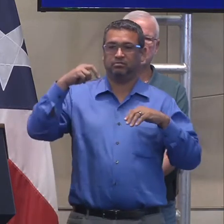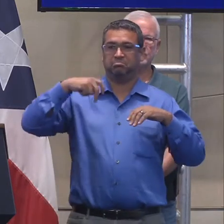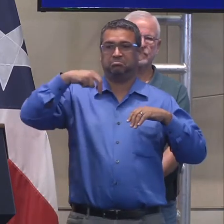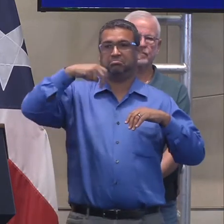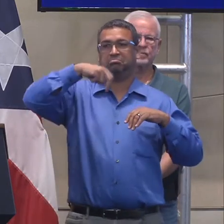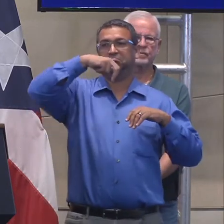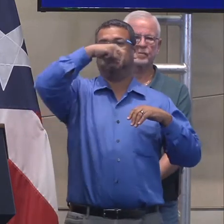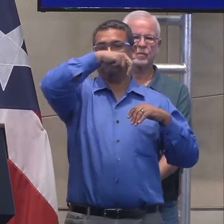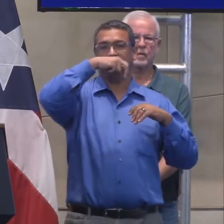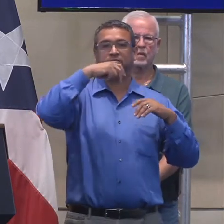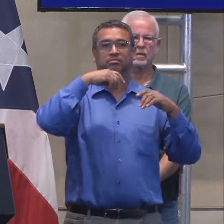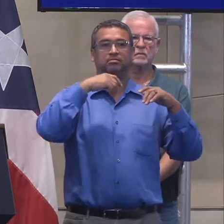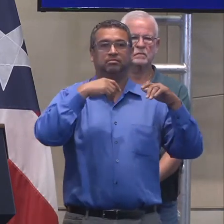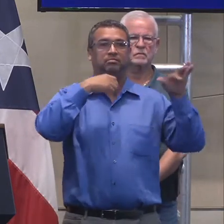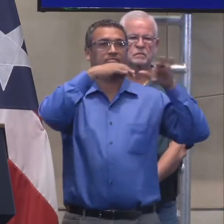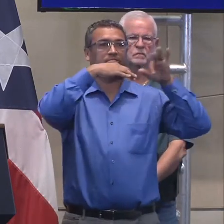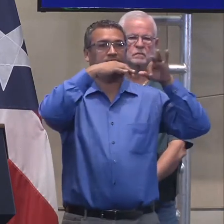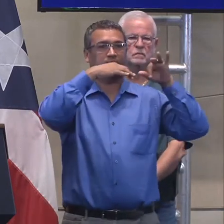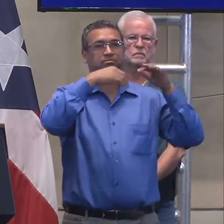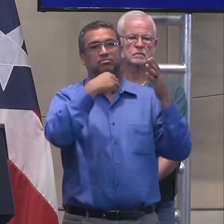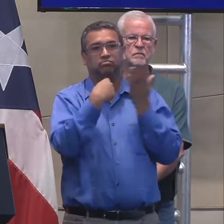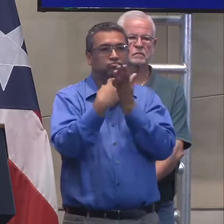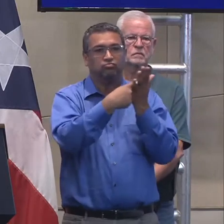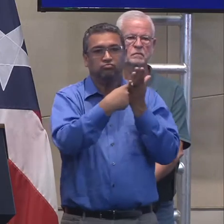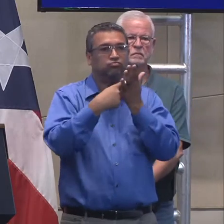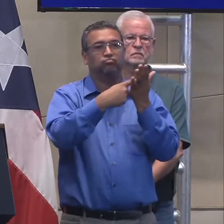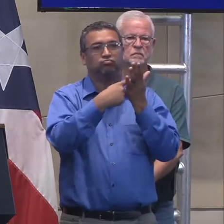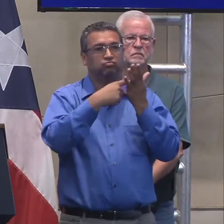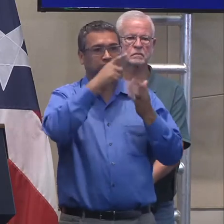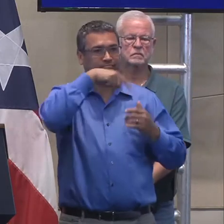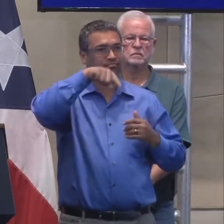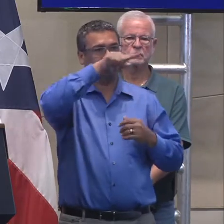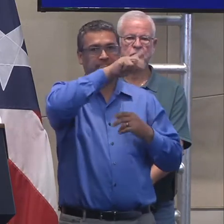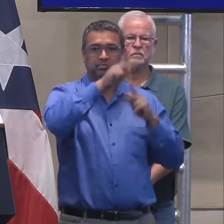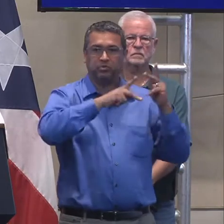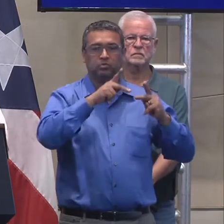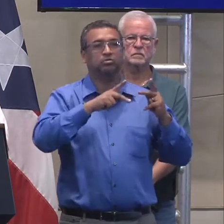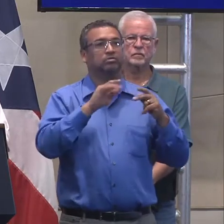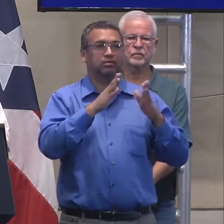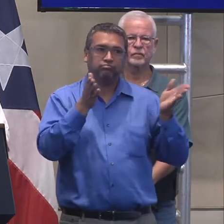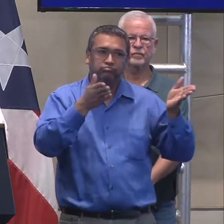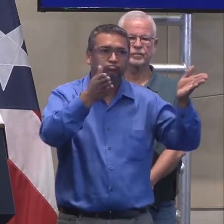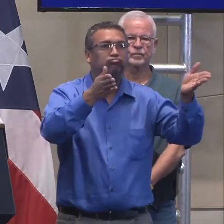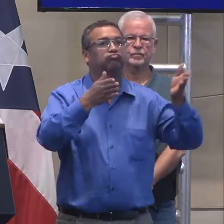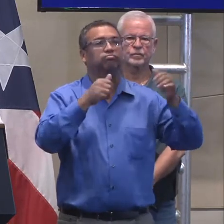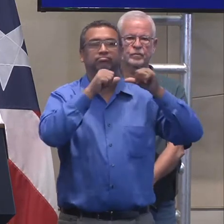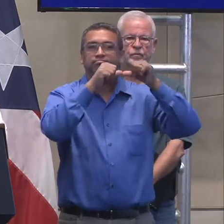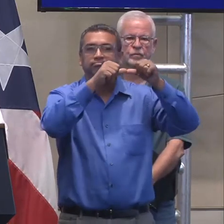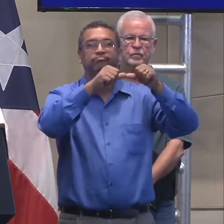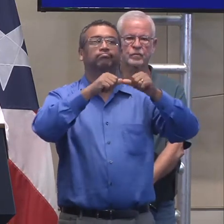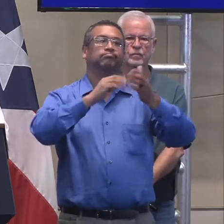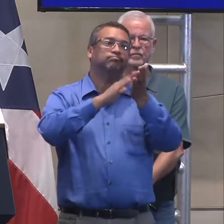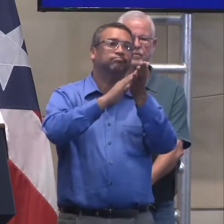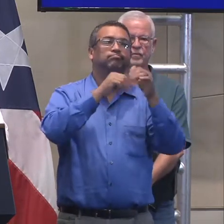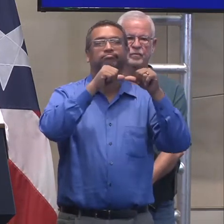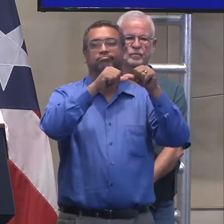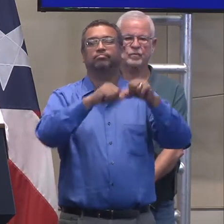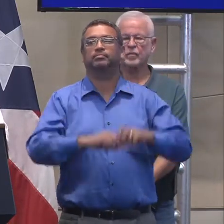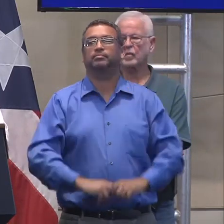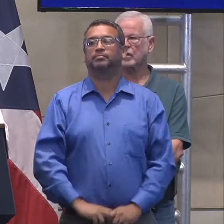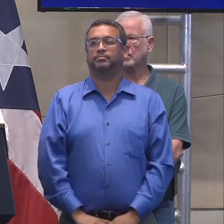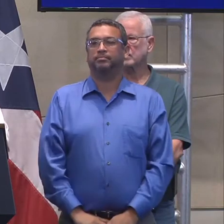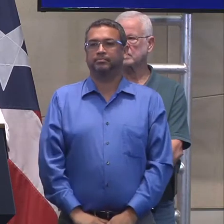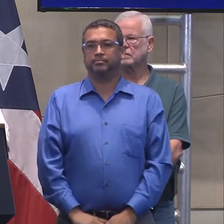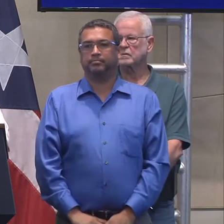habló con los que estaban presentes allí y los motivó a que continuaran trabajando fuerte. Tengo que